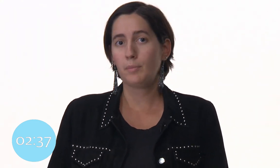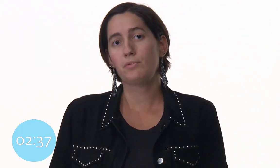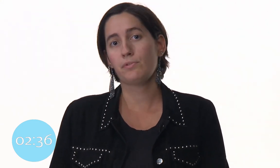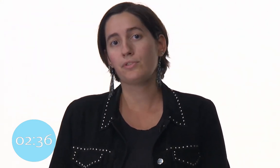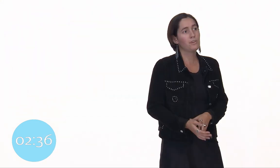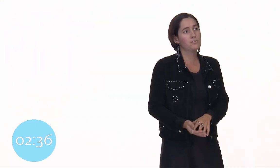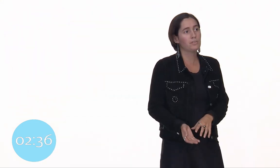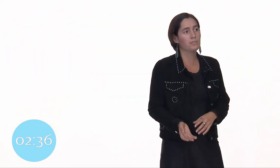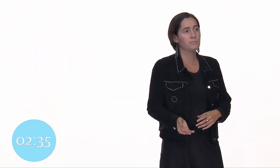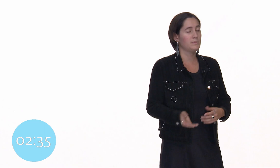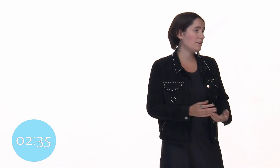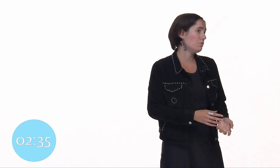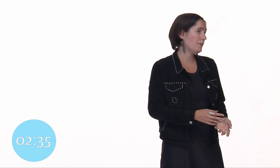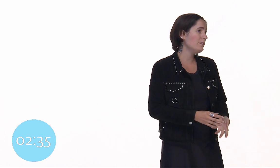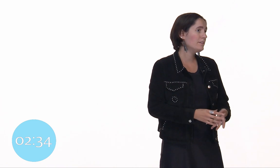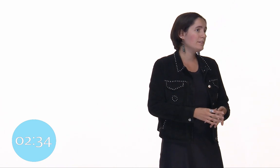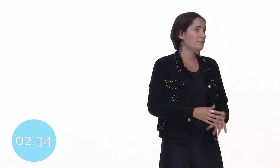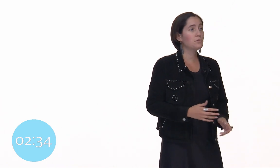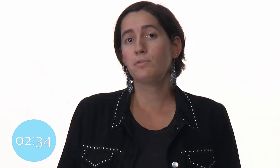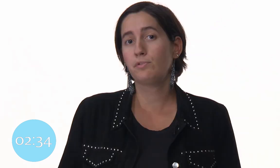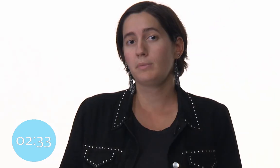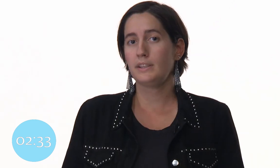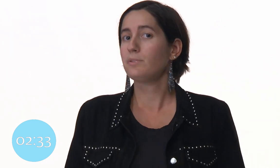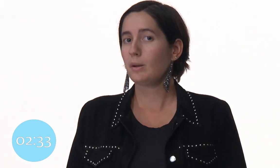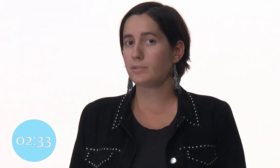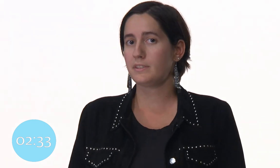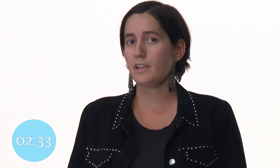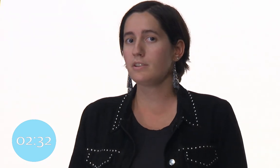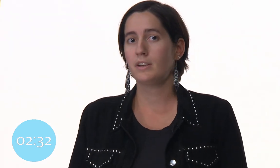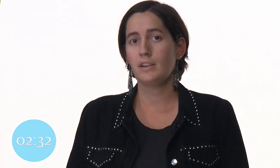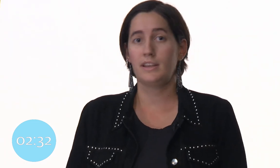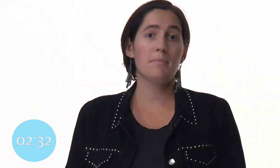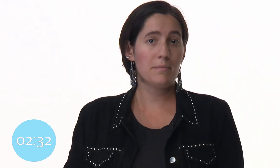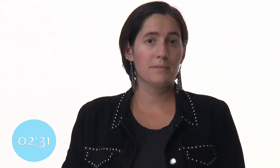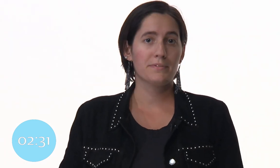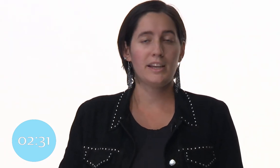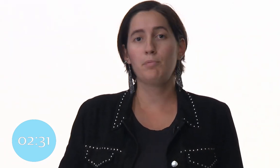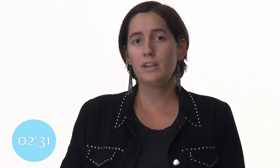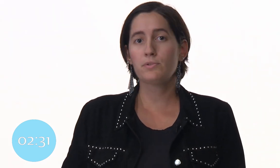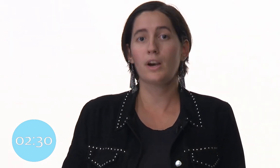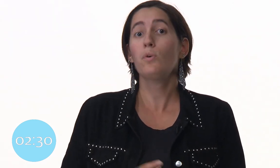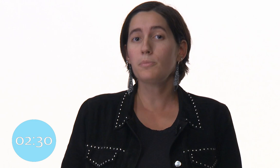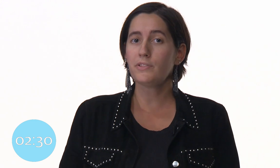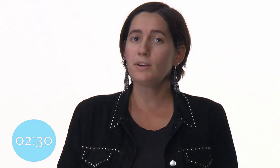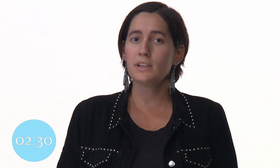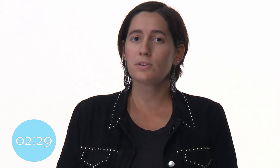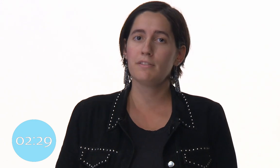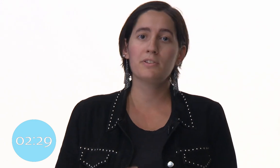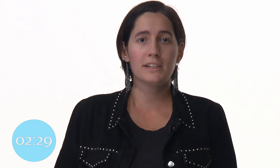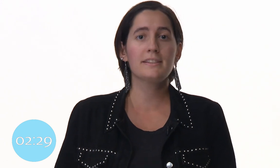la pollution sonore engendre des acouphènes, des troubles du sommeil et de l'apprentissage, et même, elle peut aller jusqu'à augmenter le risque d'avoir une crise